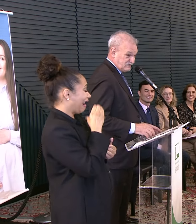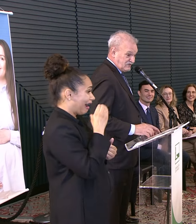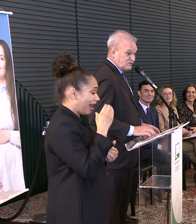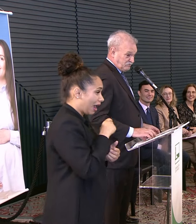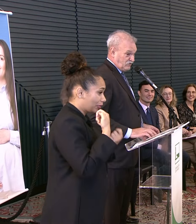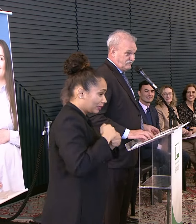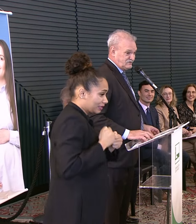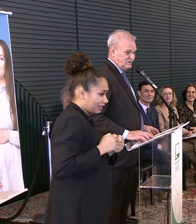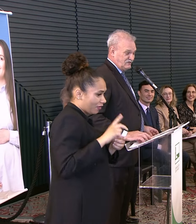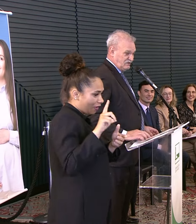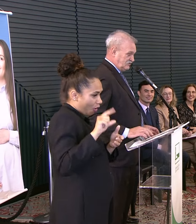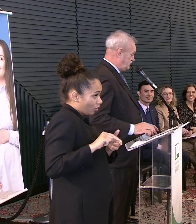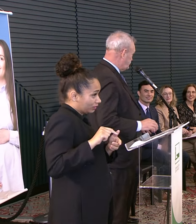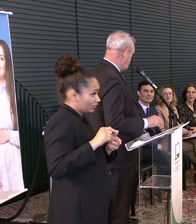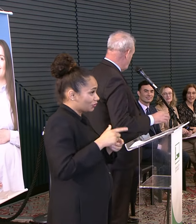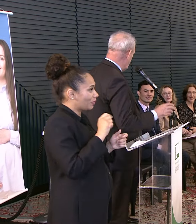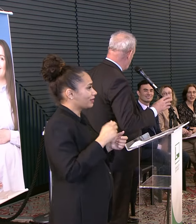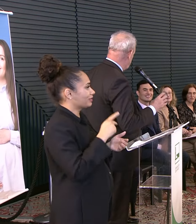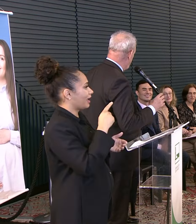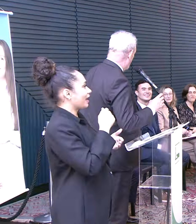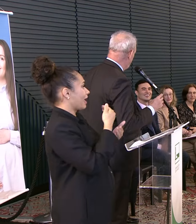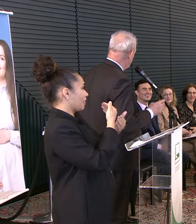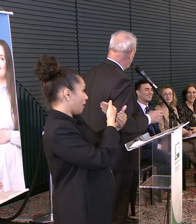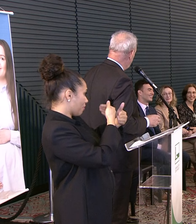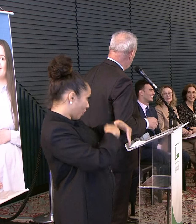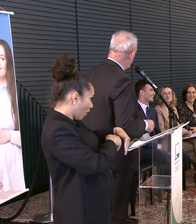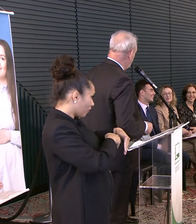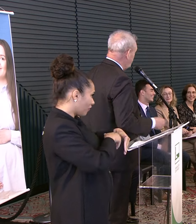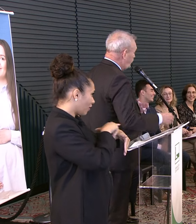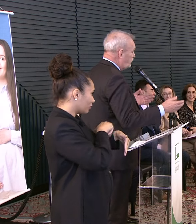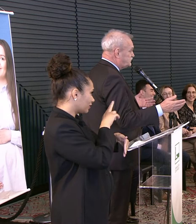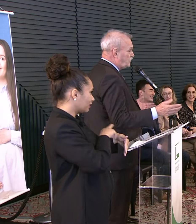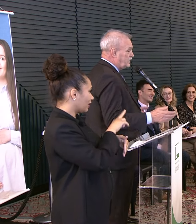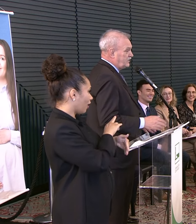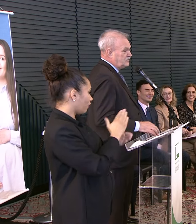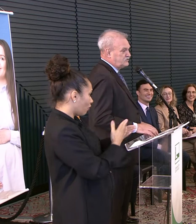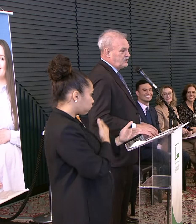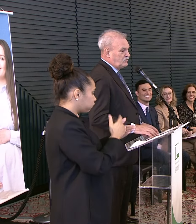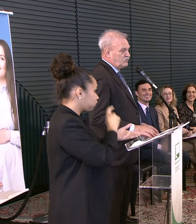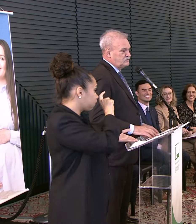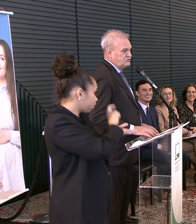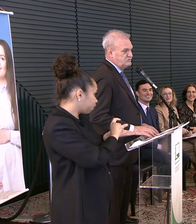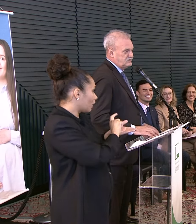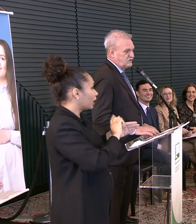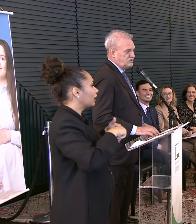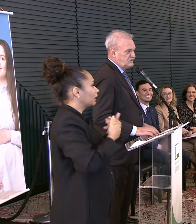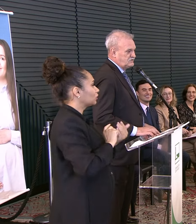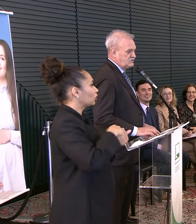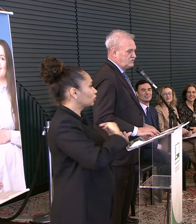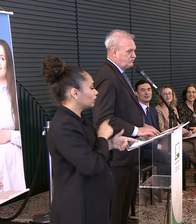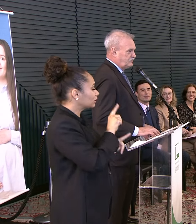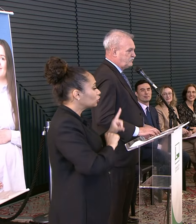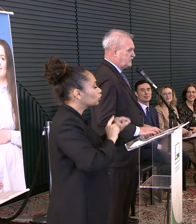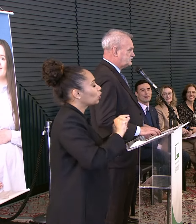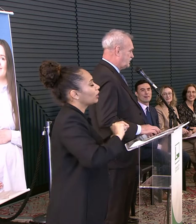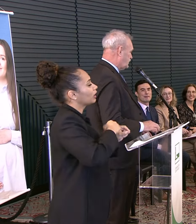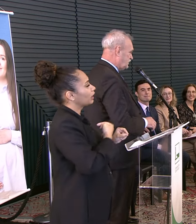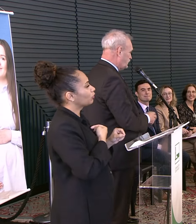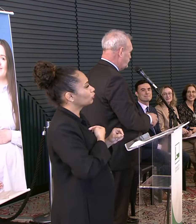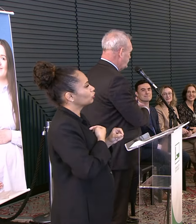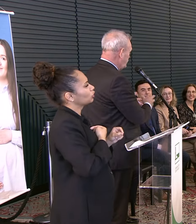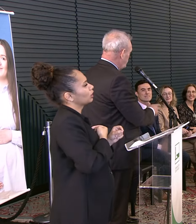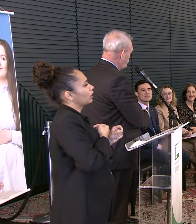política Fazer as provas A gente Ia no Resendão E ao escolher A ginecologia Obstetrícia Eu fui